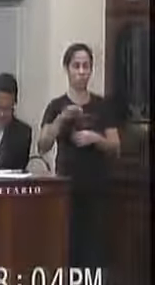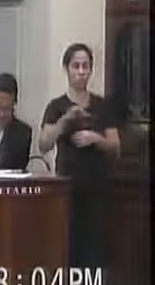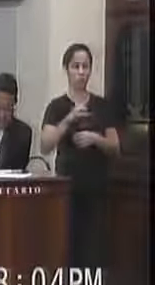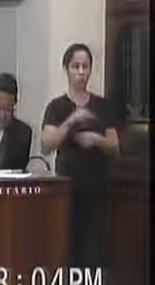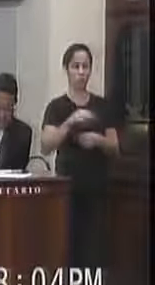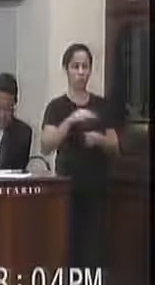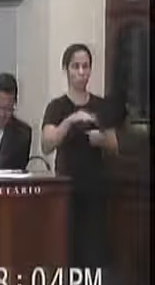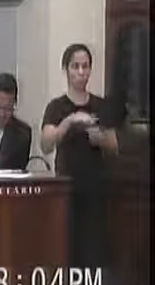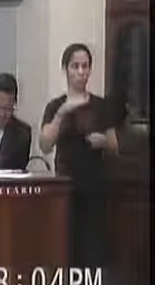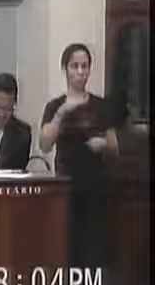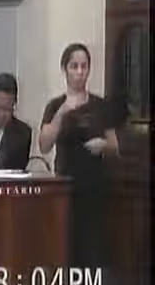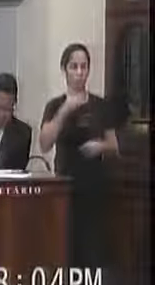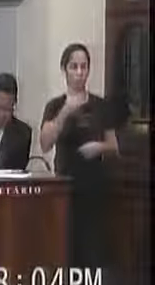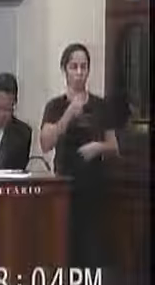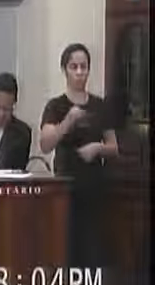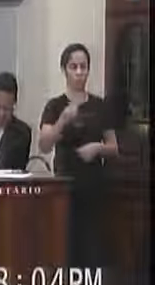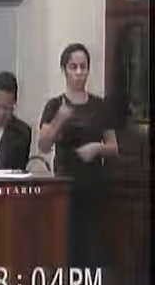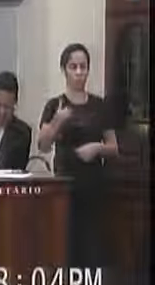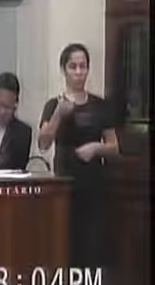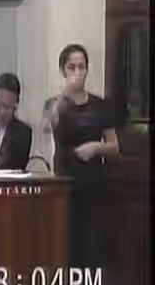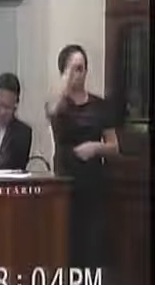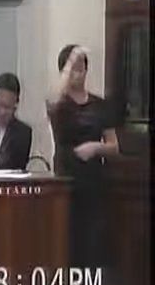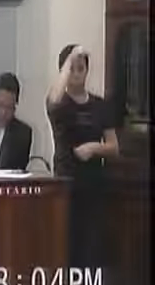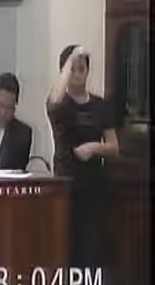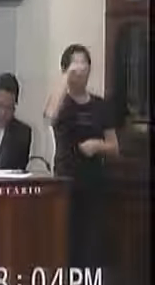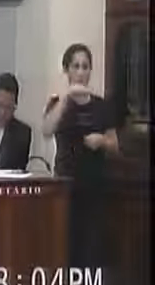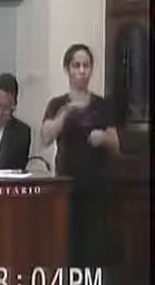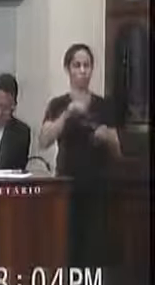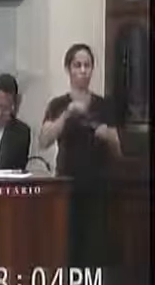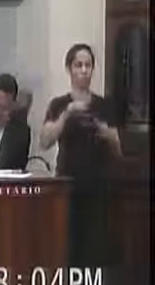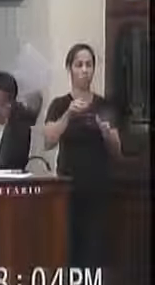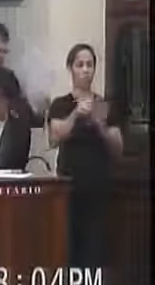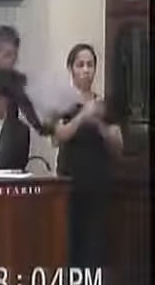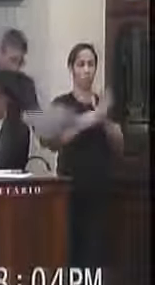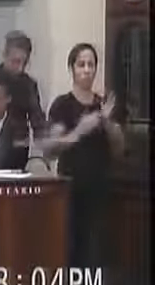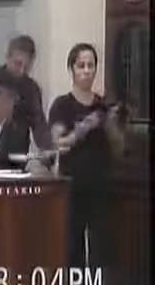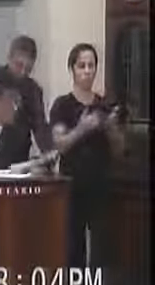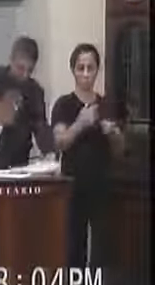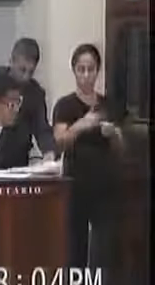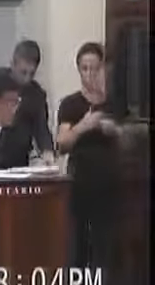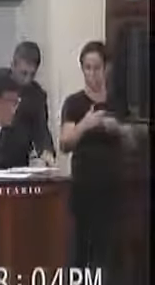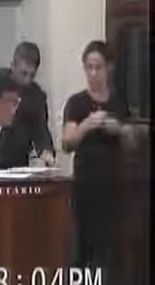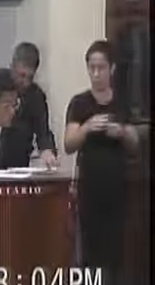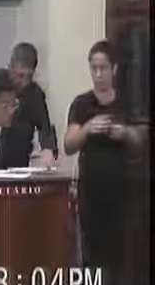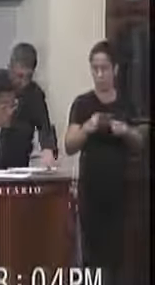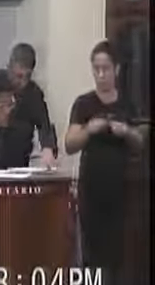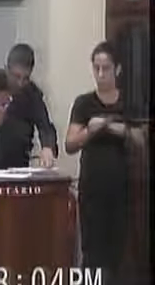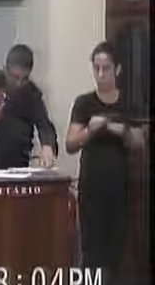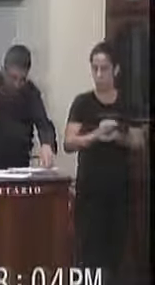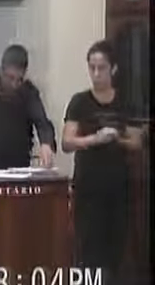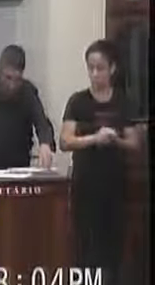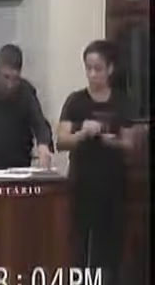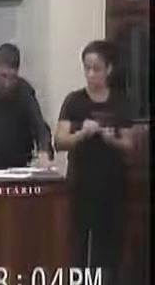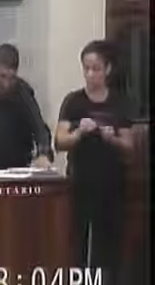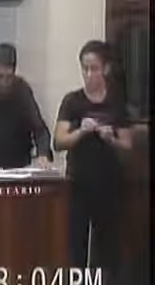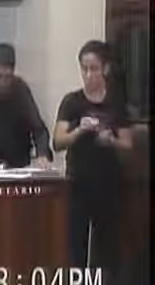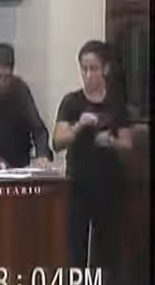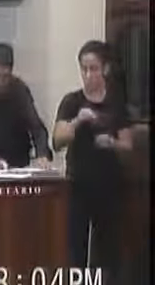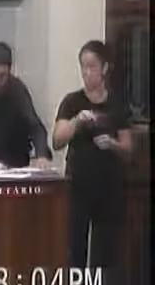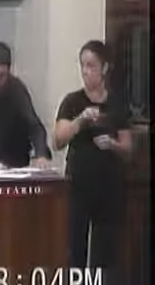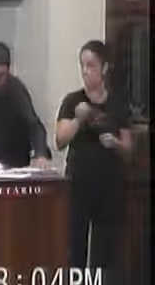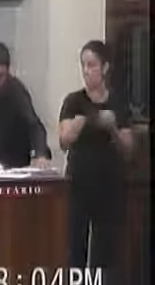016 do Poder Executivo regulamento organização do município de Valença em bairros e define critérios para novas